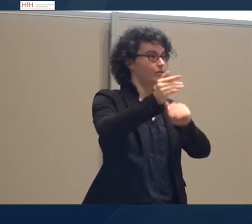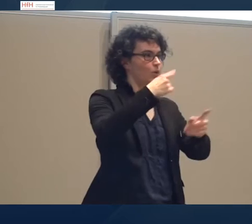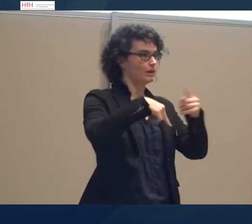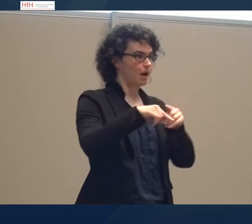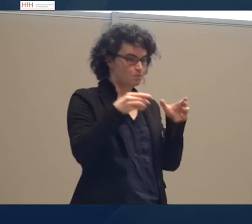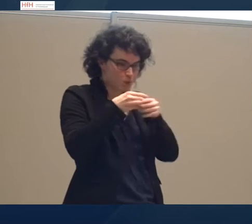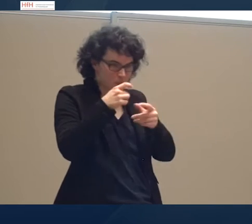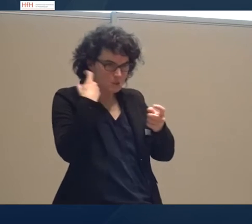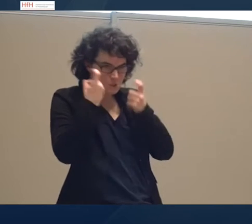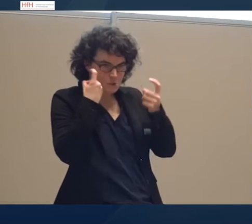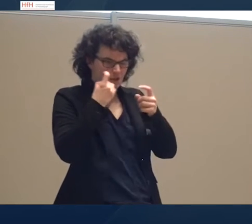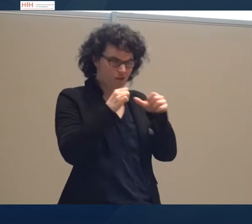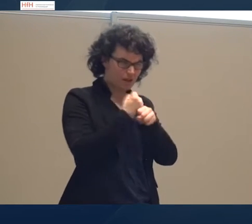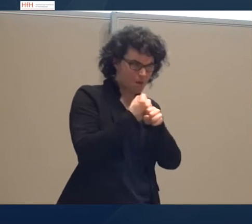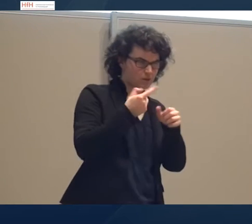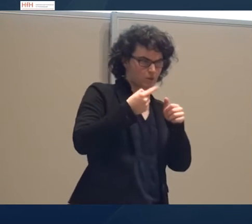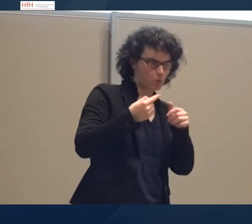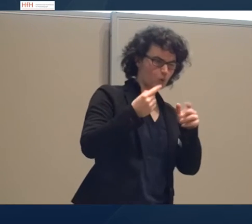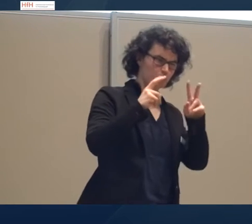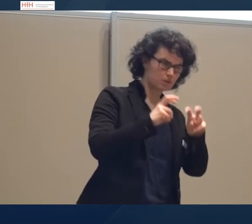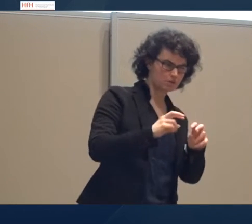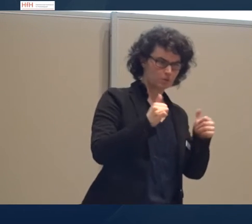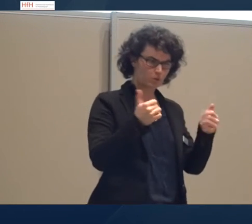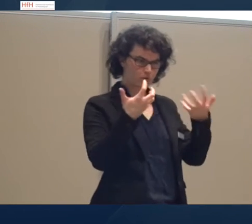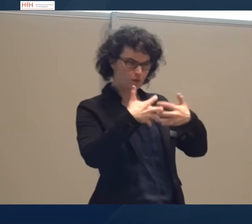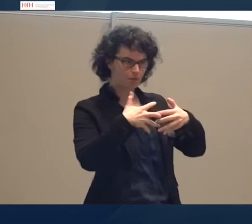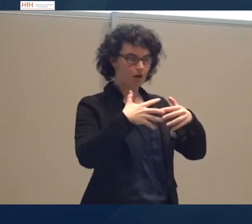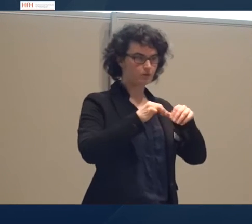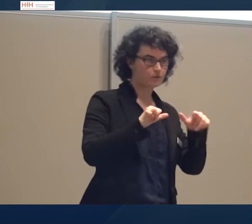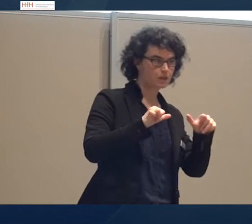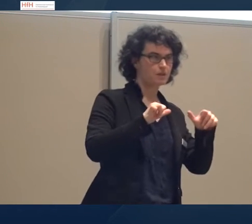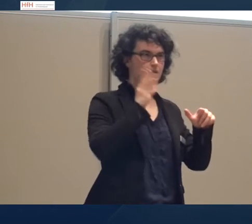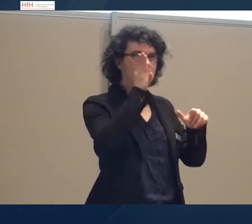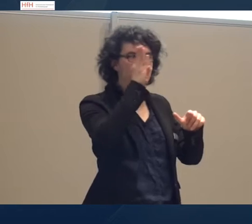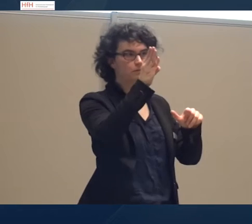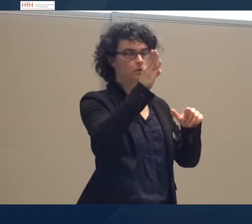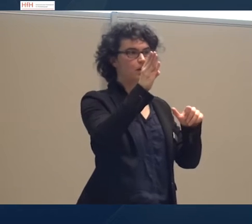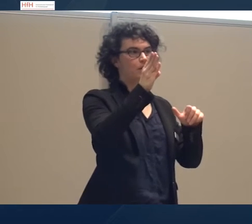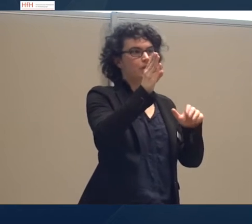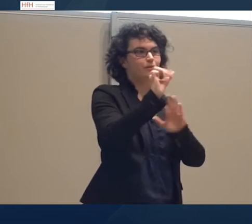wir eigentlich gemacht haben, versuchen die Sachen in Zusammenhänge zu bringen und vielleicht logische Folgen.